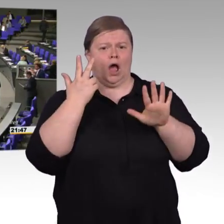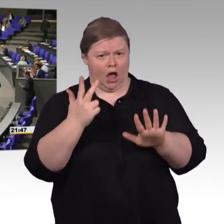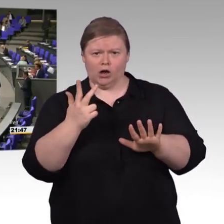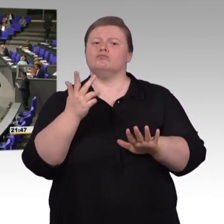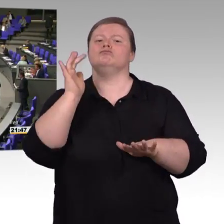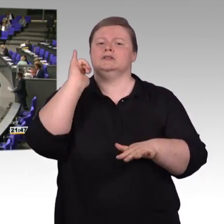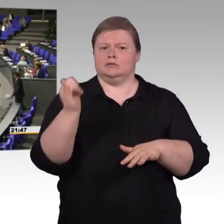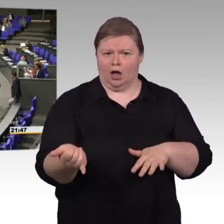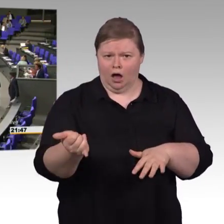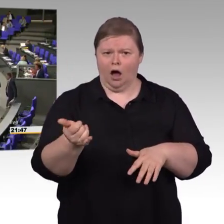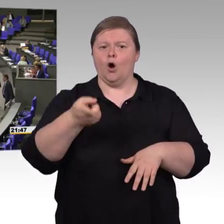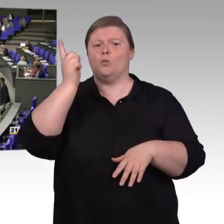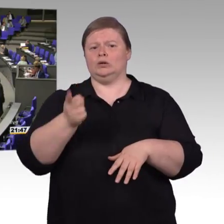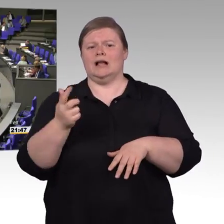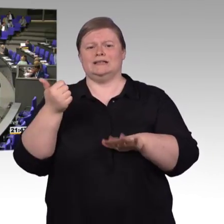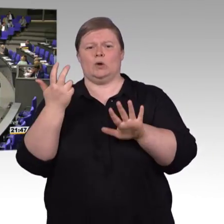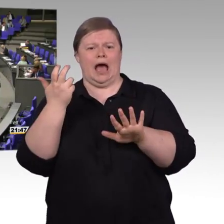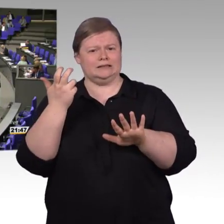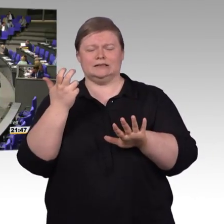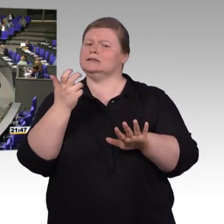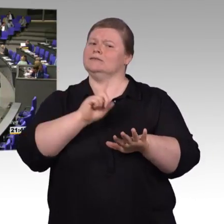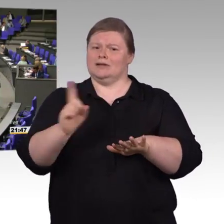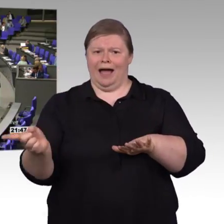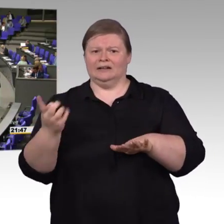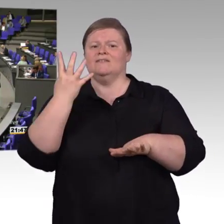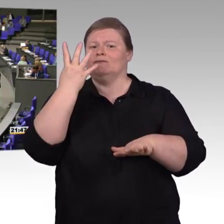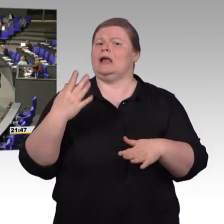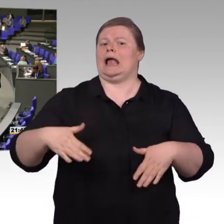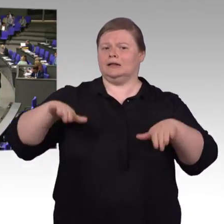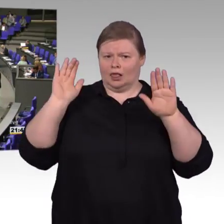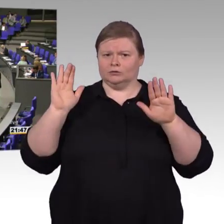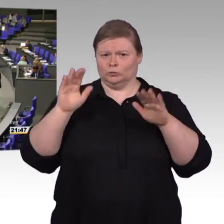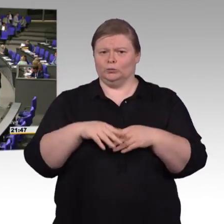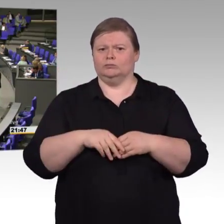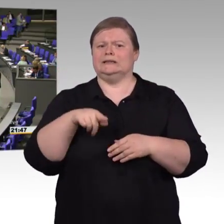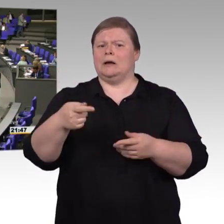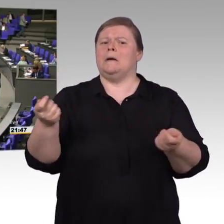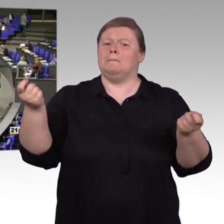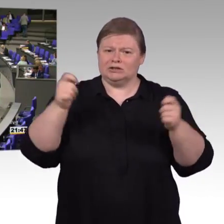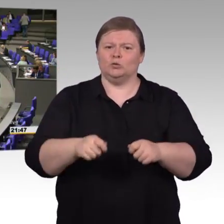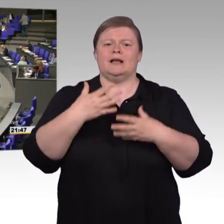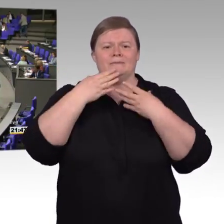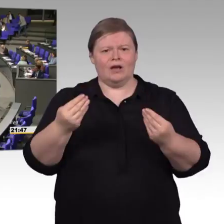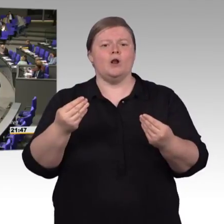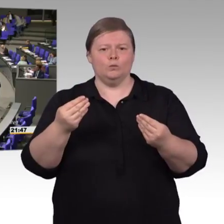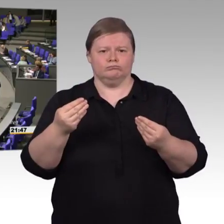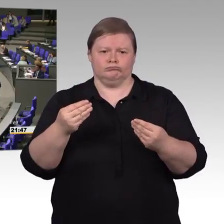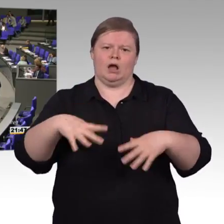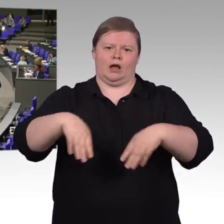Sehr geehrte Frau Präsidentin, sehr geehrte Damen und Herren, liebe Kolleginnen und Kollegen. Ich habe Verständnis für den Kollegen sichert.